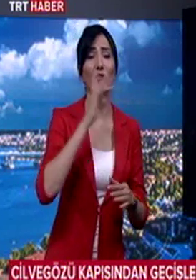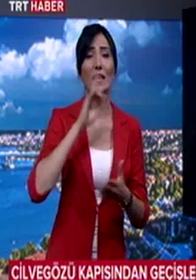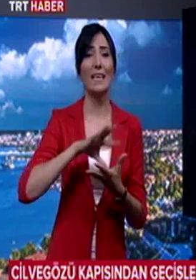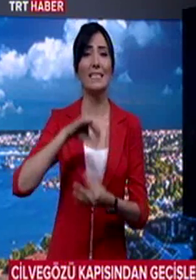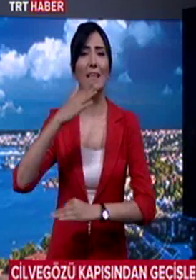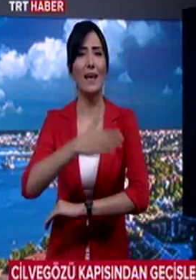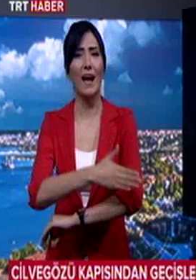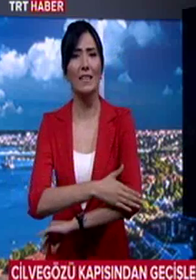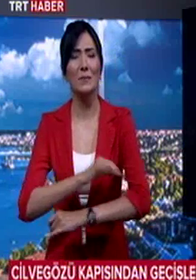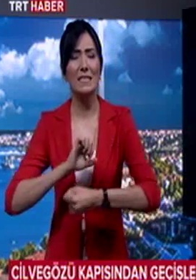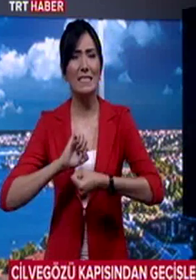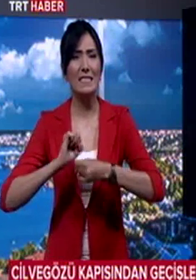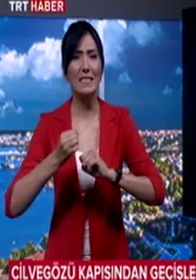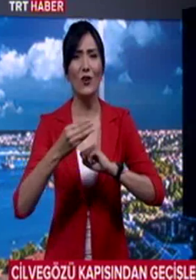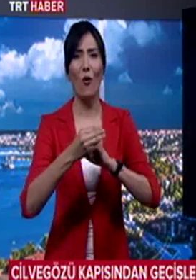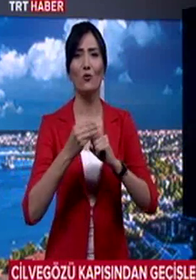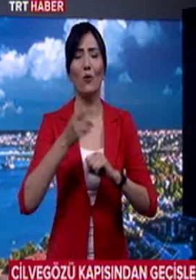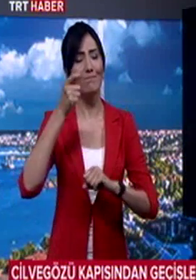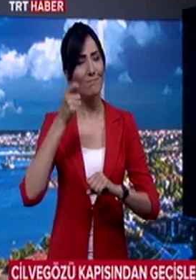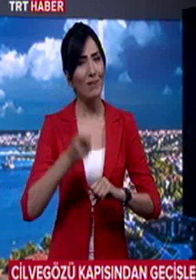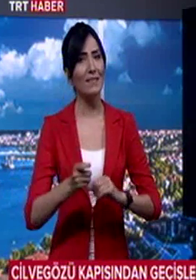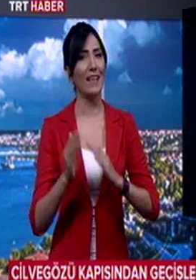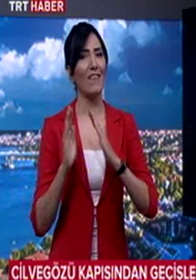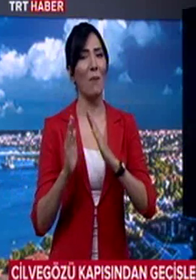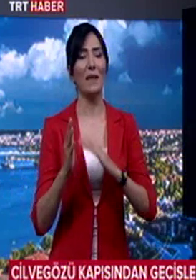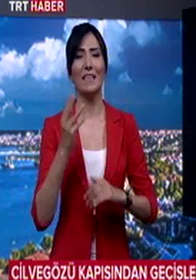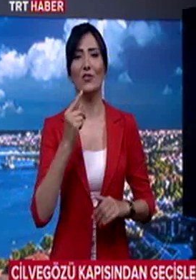yardımların sıkı kontrol şartıyla devam edeceğini söyledi.